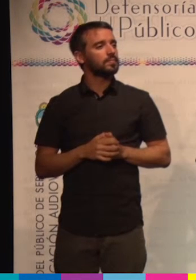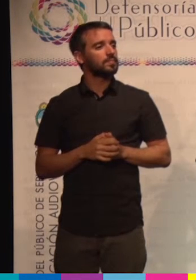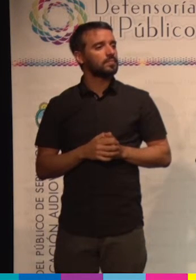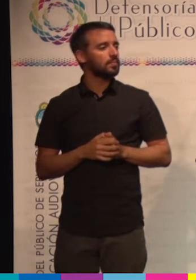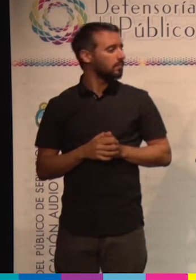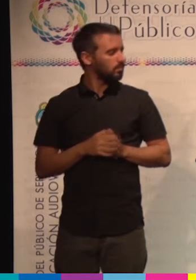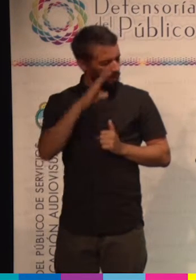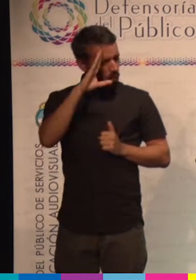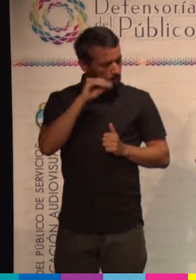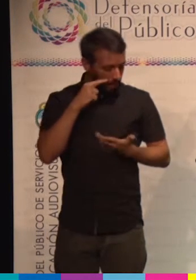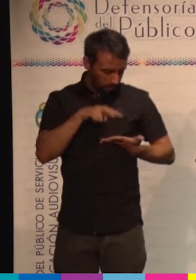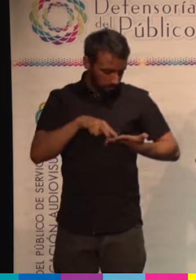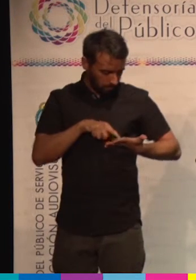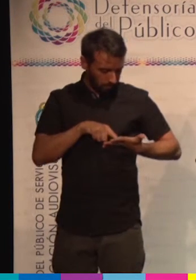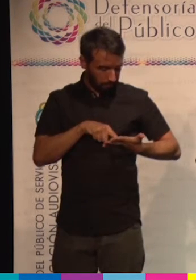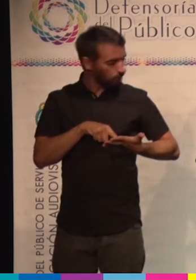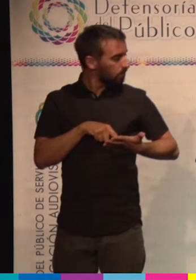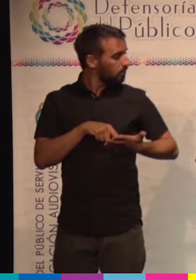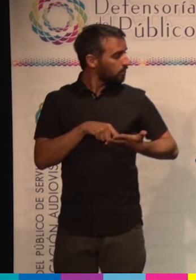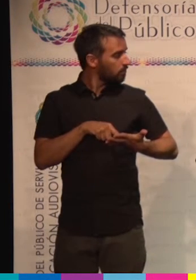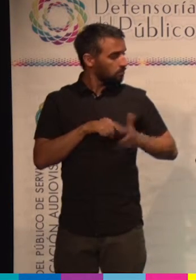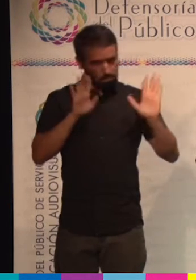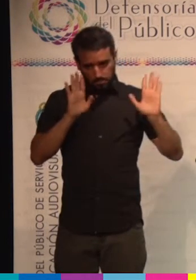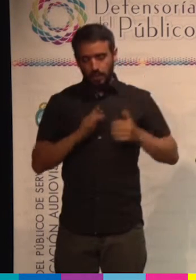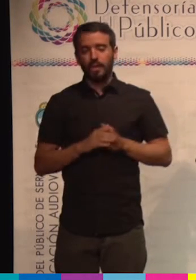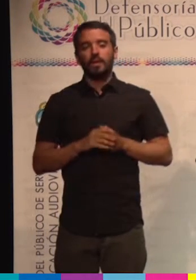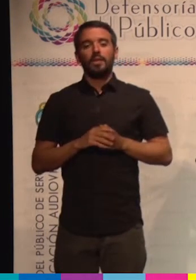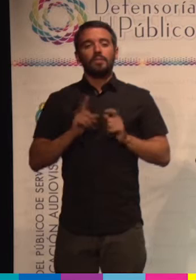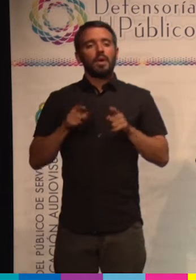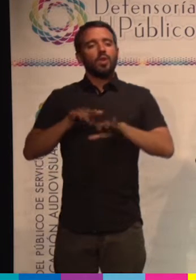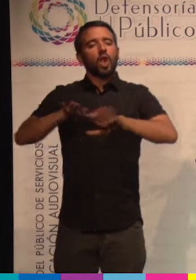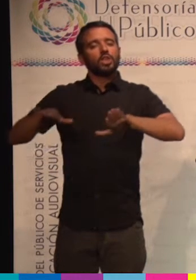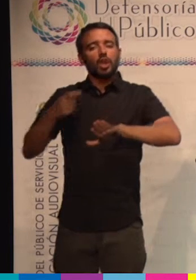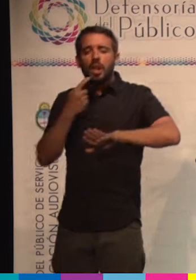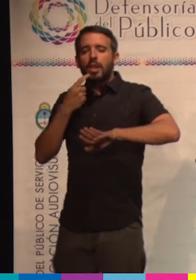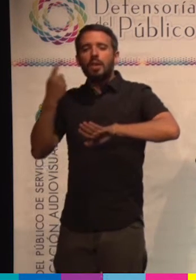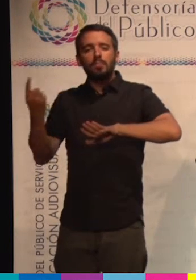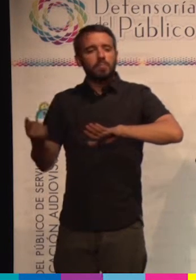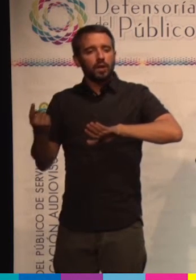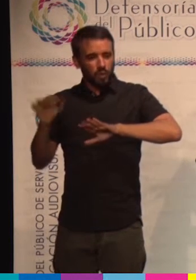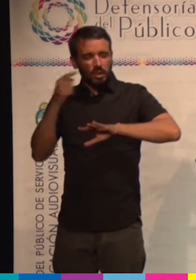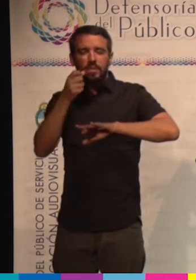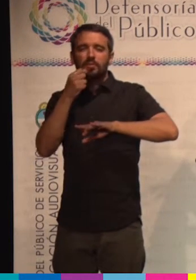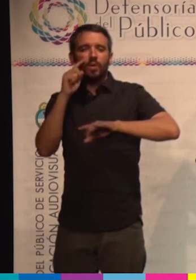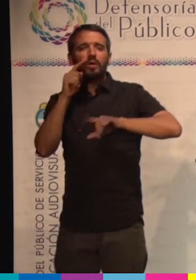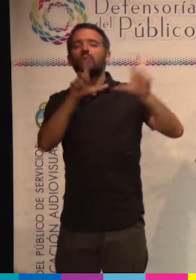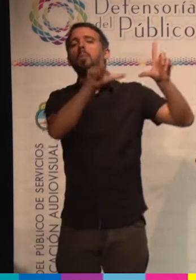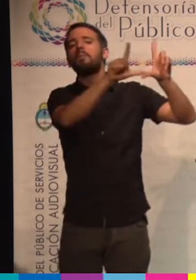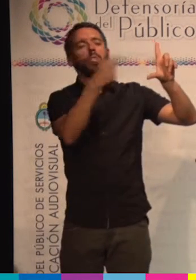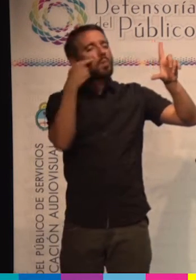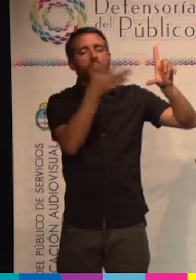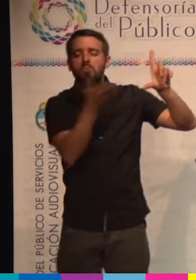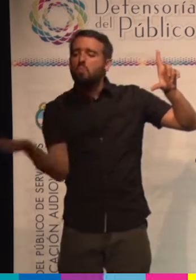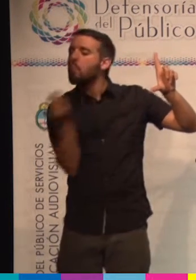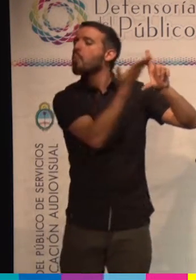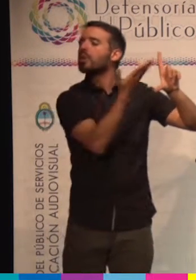Y a ver si me olvido algo... Bueno, cuando a los chicos se les pregunta, hacemos mucho observatorio de medios, de ver cómo los medios los